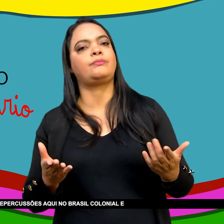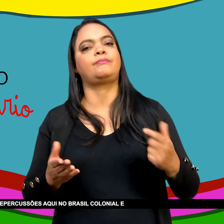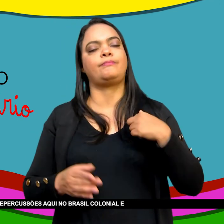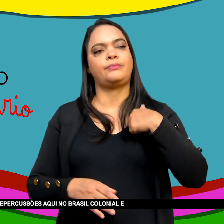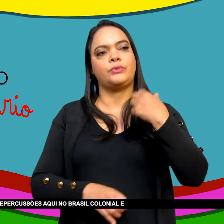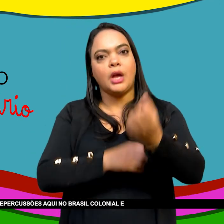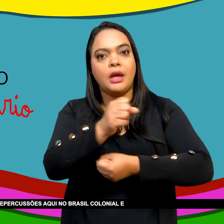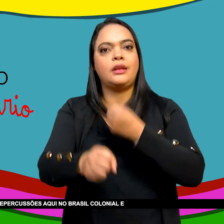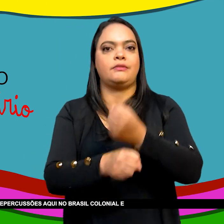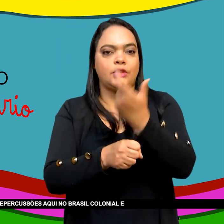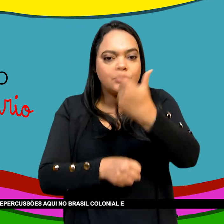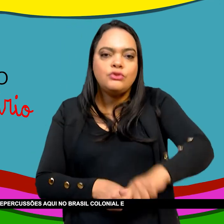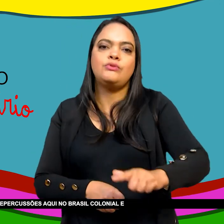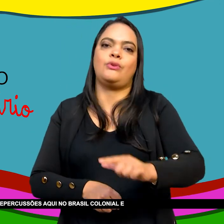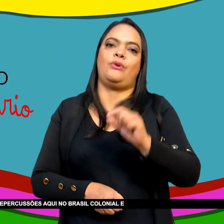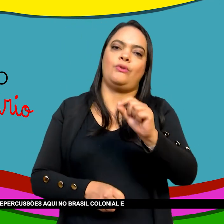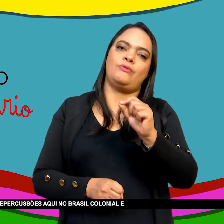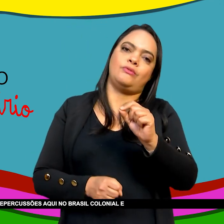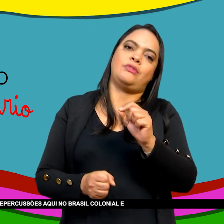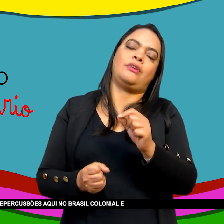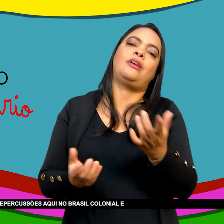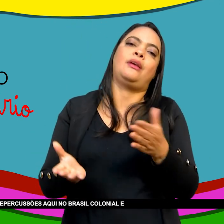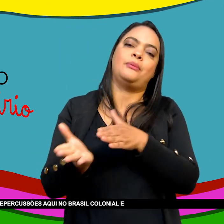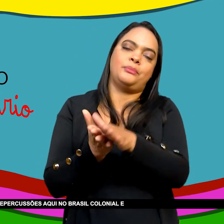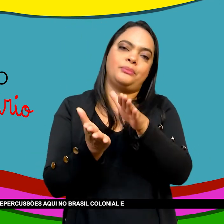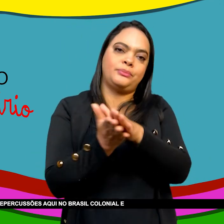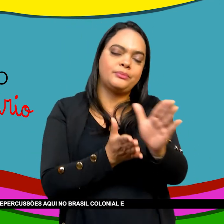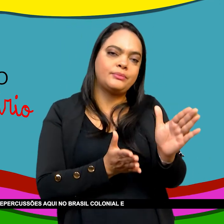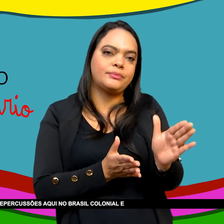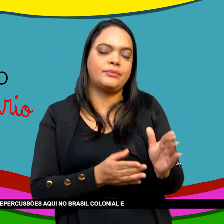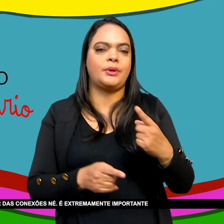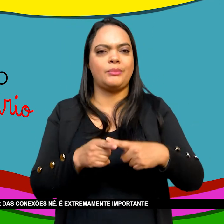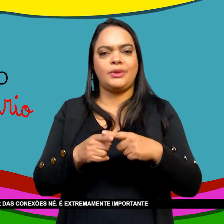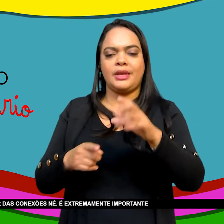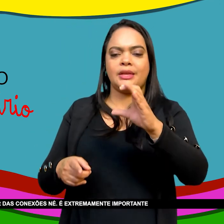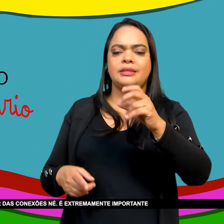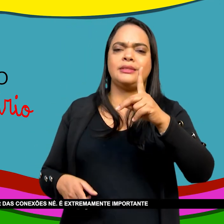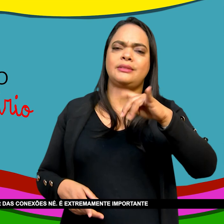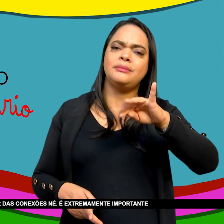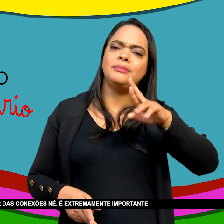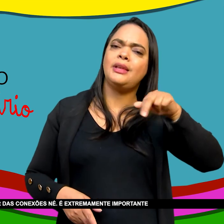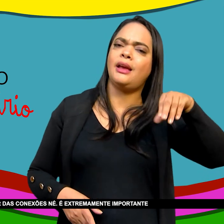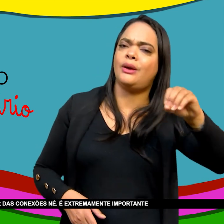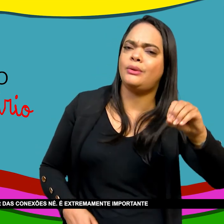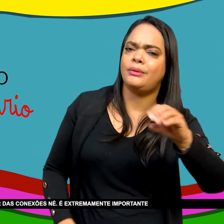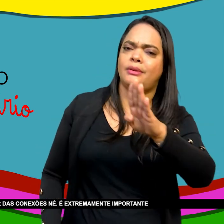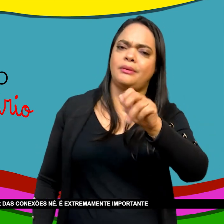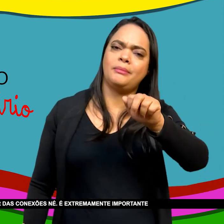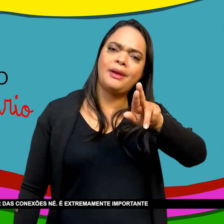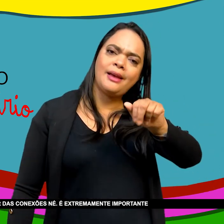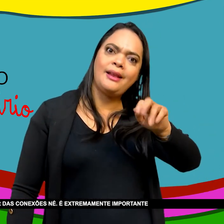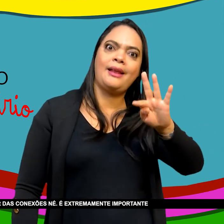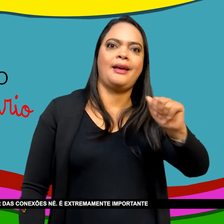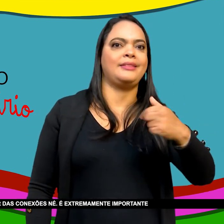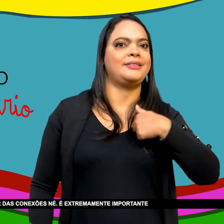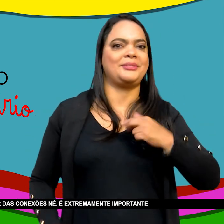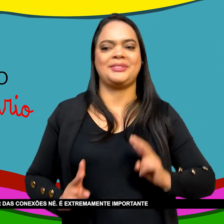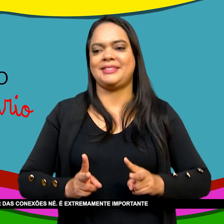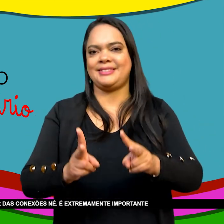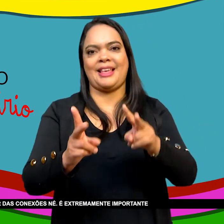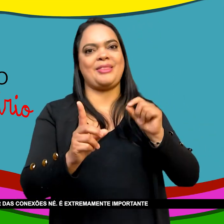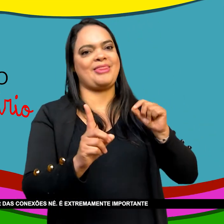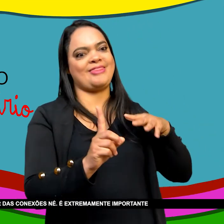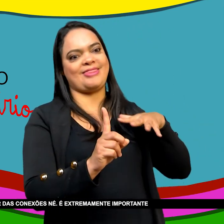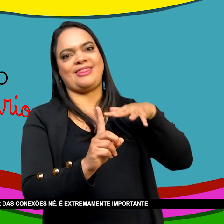Sobre as repercussões Aqui no Brasil Colonial e imperial E também Sobre essas